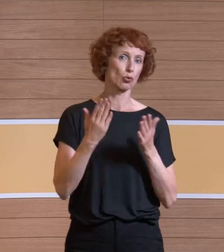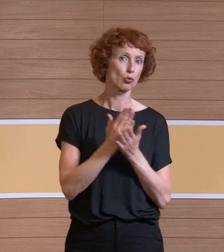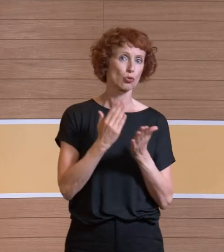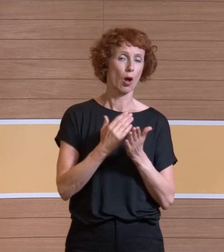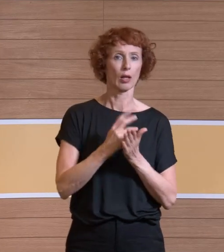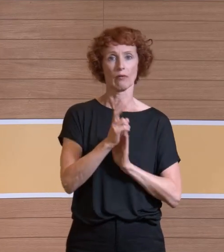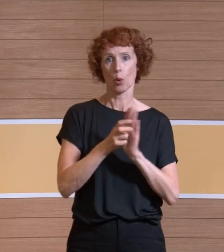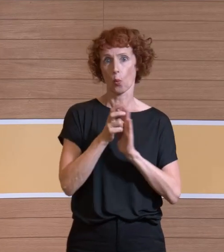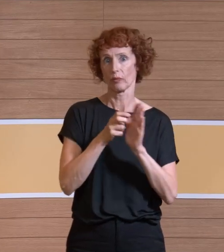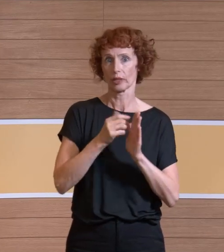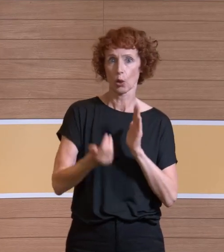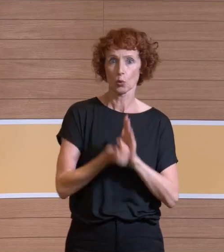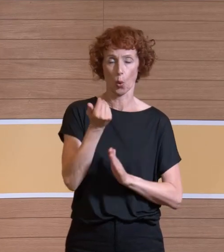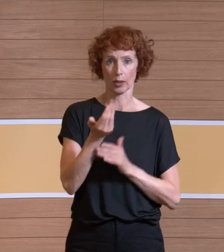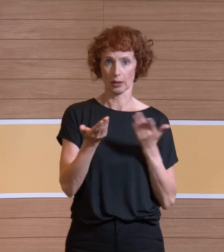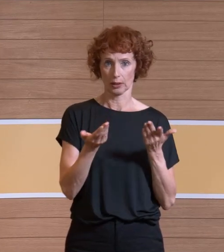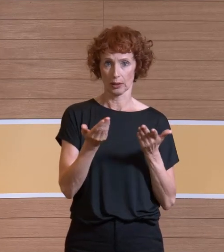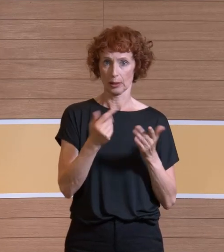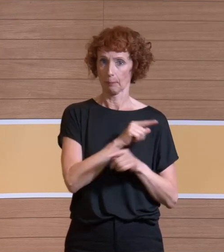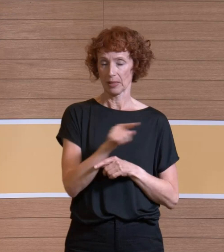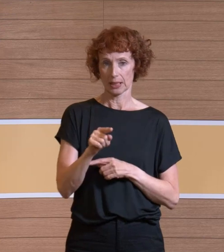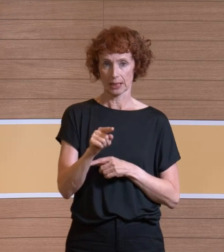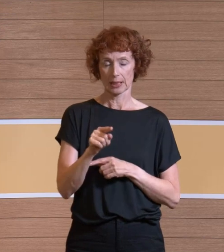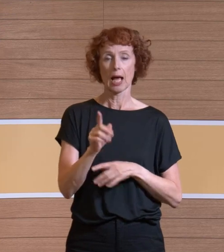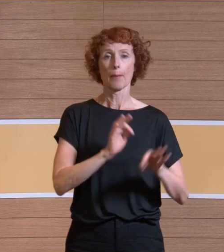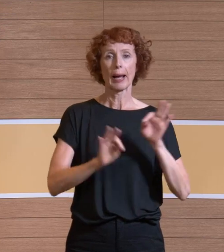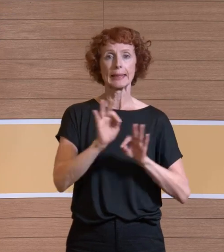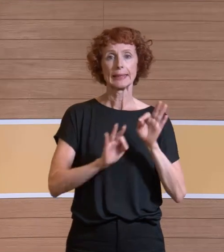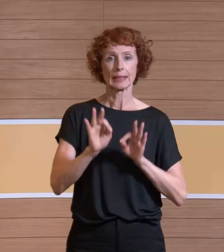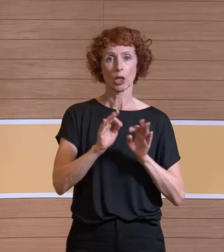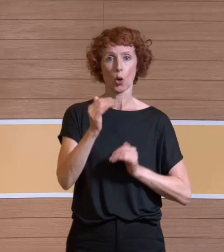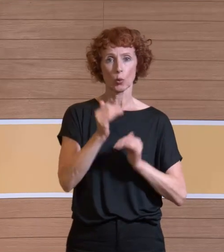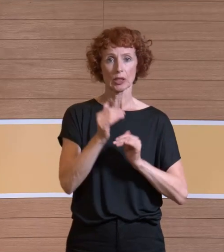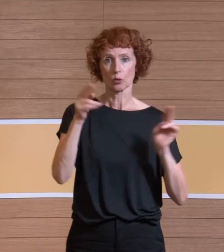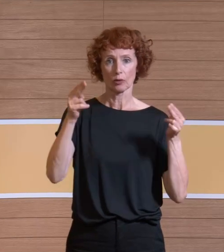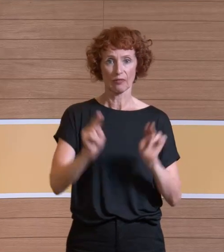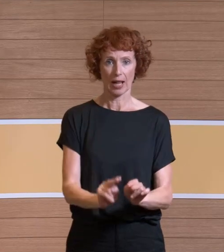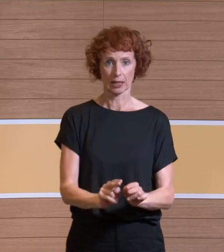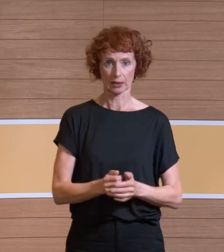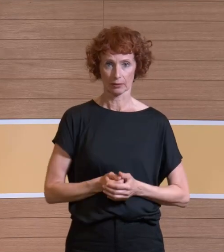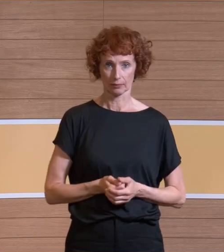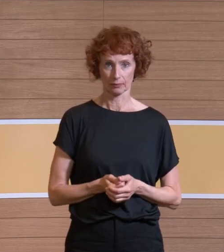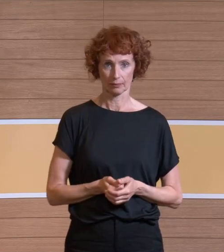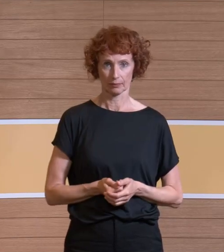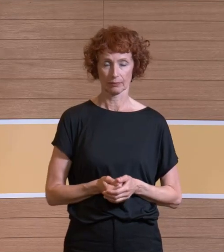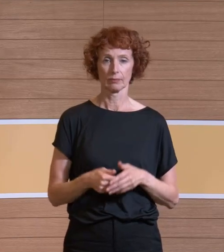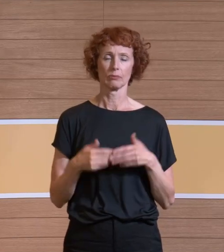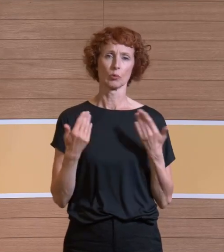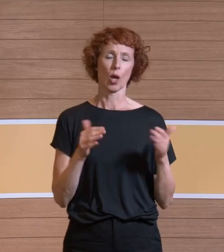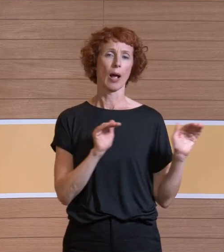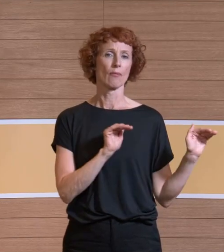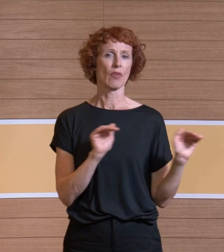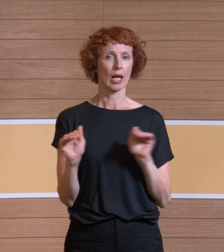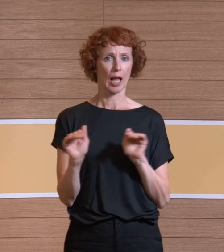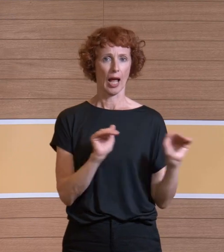die Partikelkonzentration gefallen ist. Im Vergleich dazu